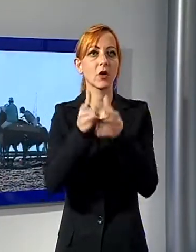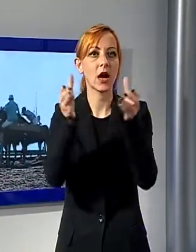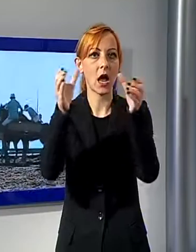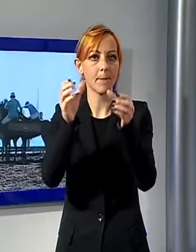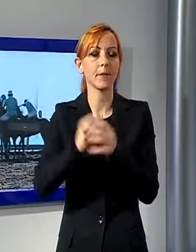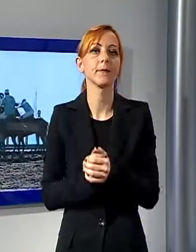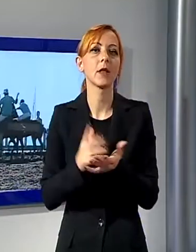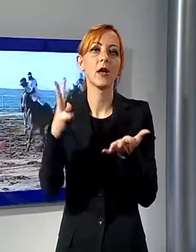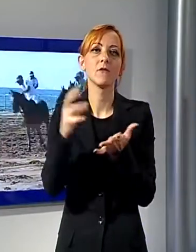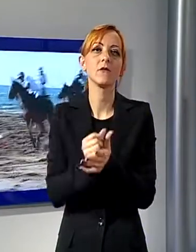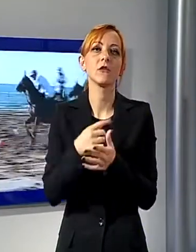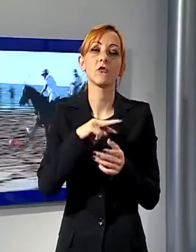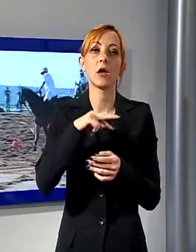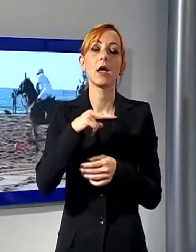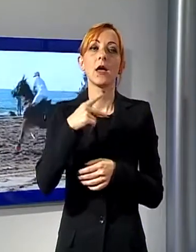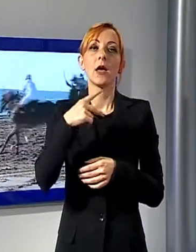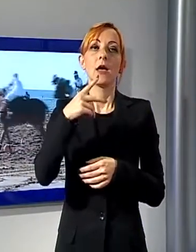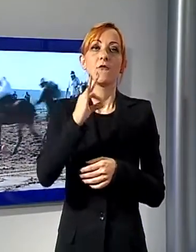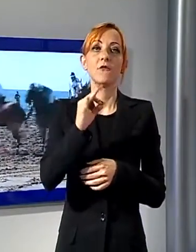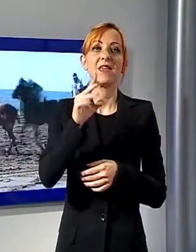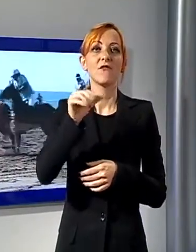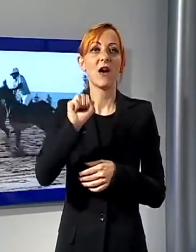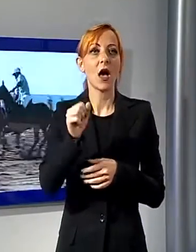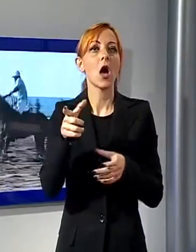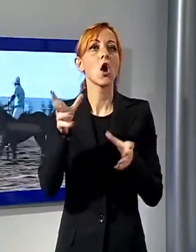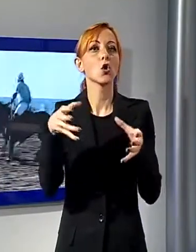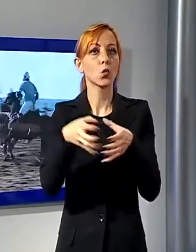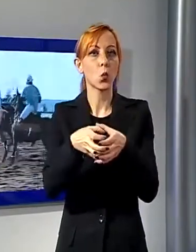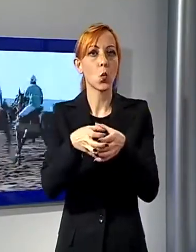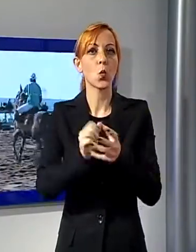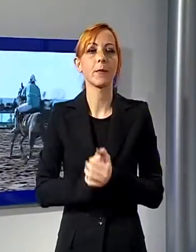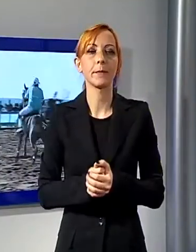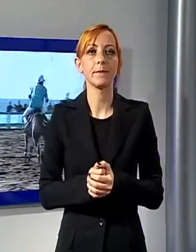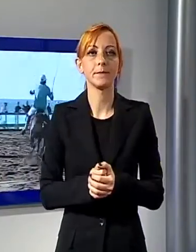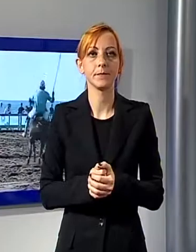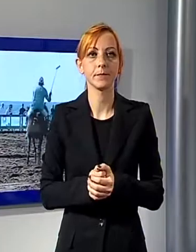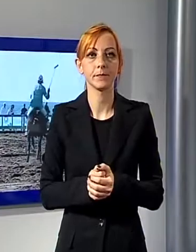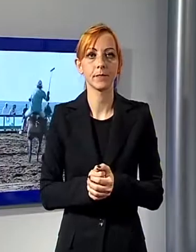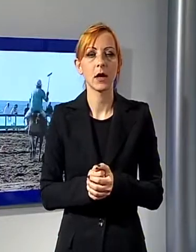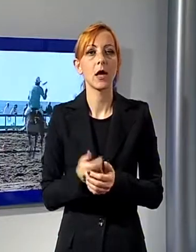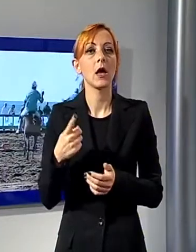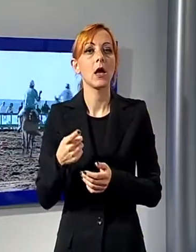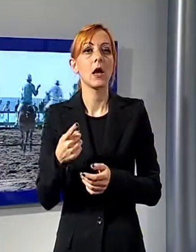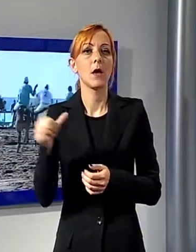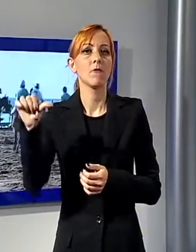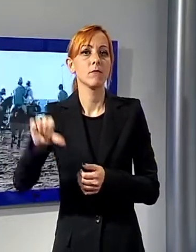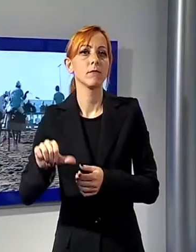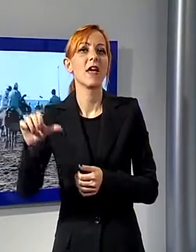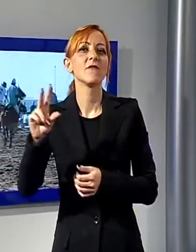che ha battuto nella finalissima, disputata ieri sulla spiaggia di Lidio di Camaiore, il team Villa Ariston. Al terzo posto la